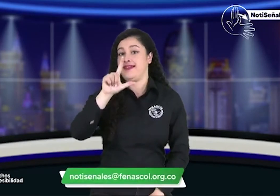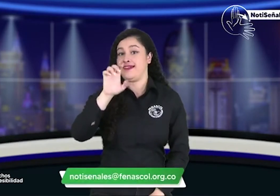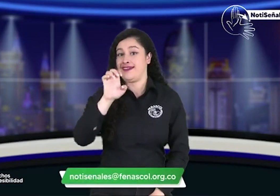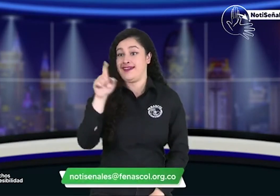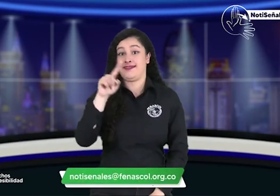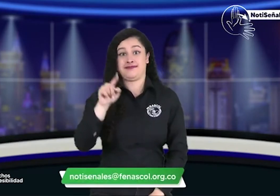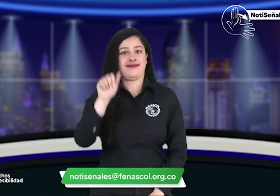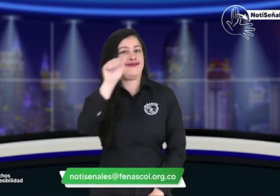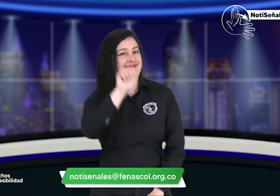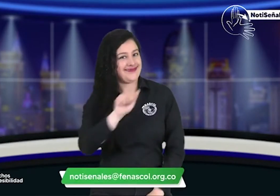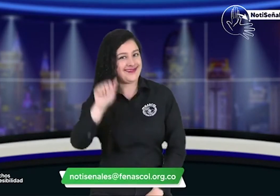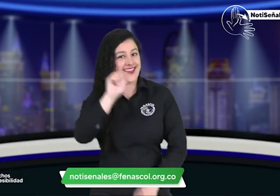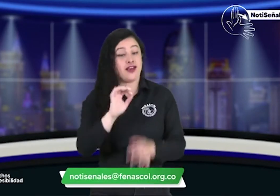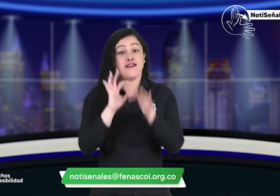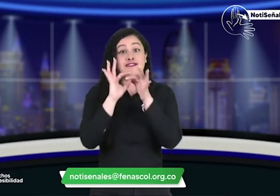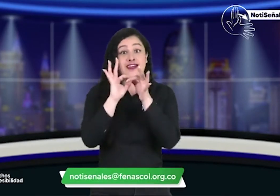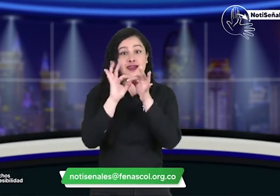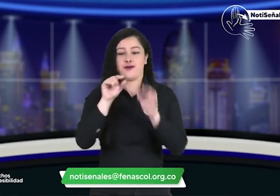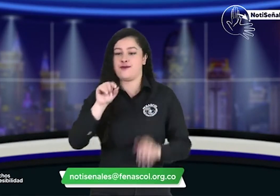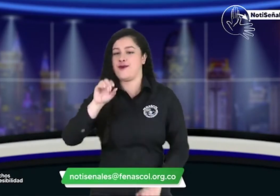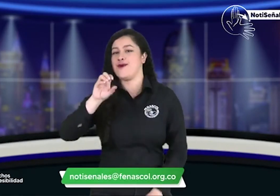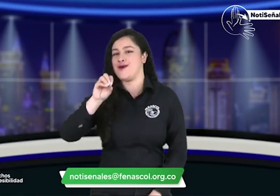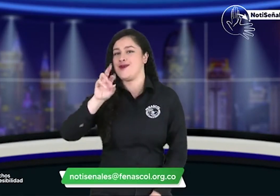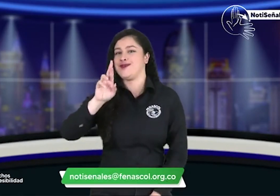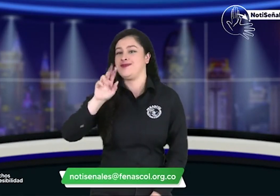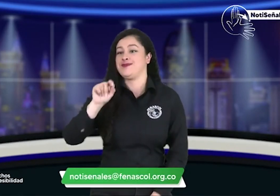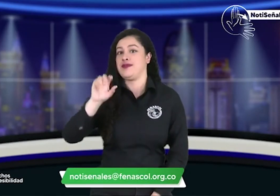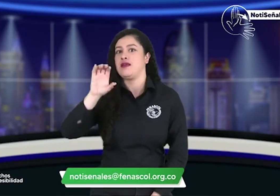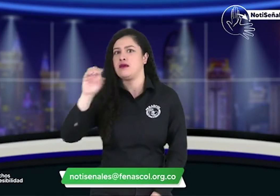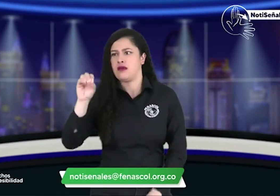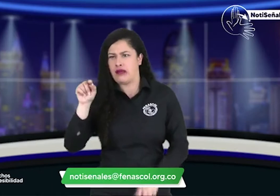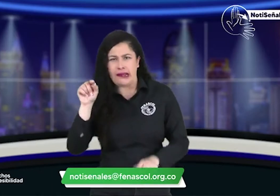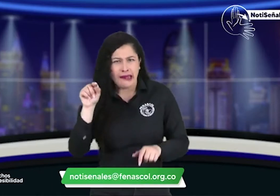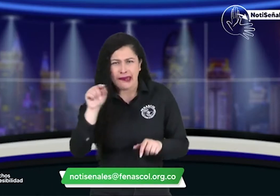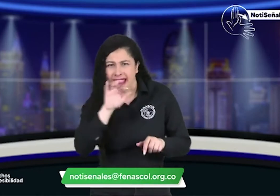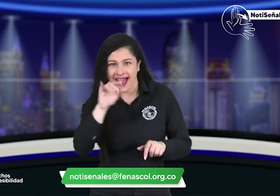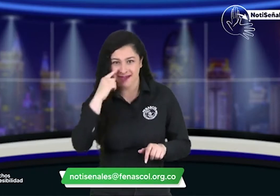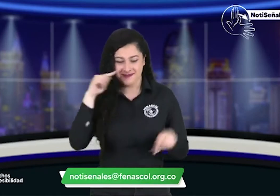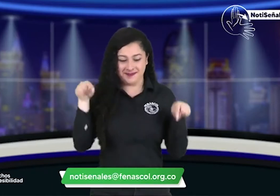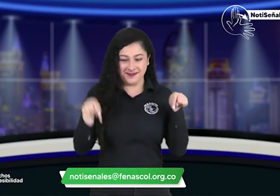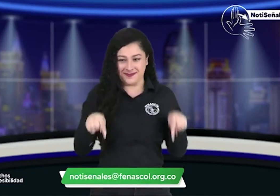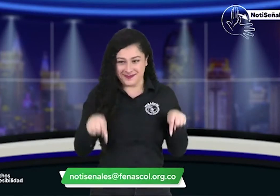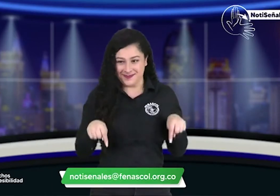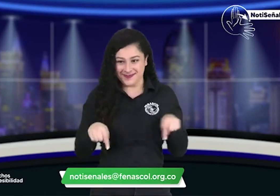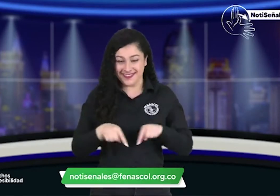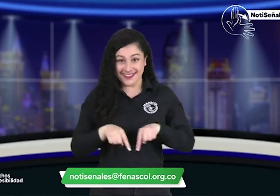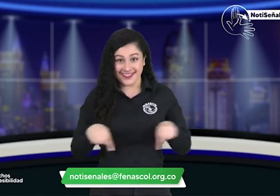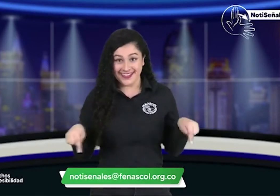noticenales arroba penascol punto org punto com como lo ven aquí